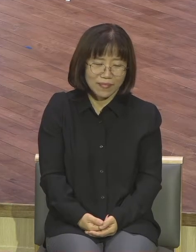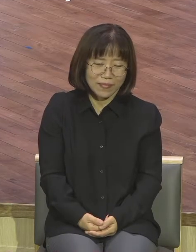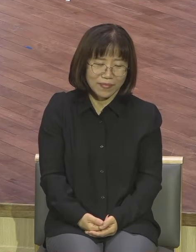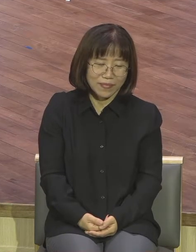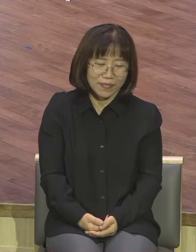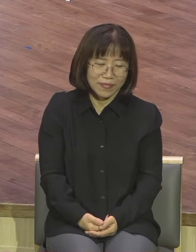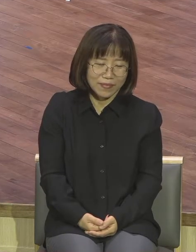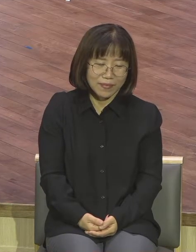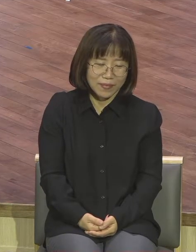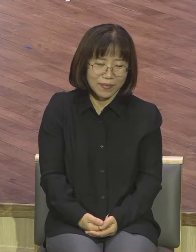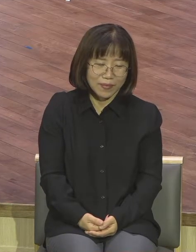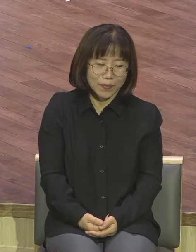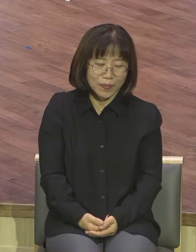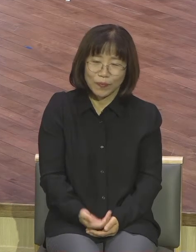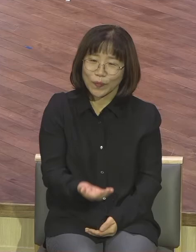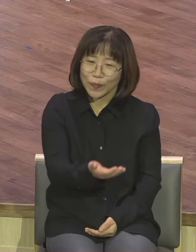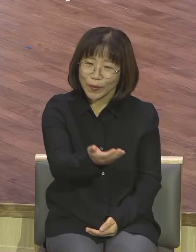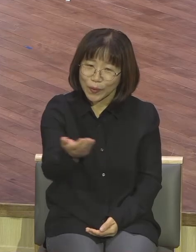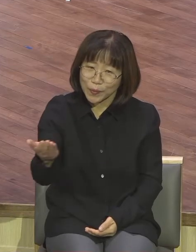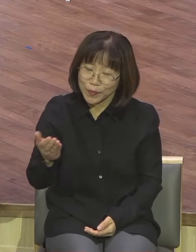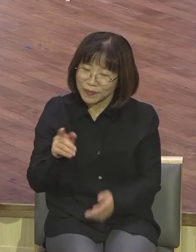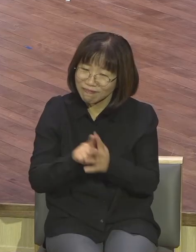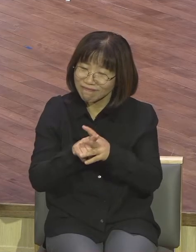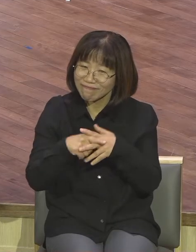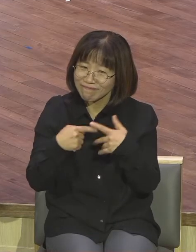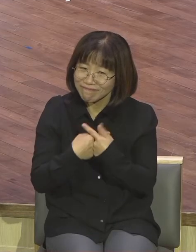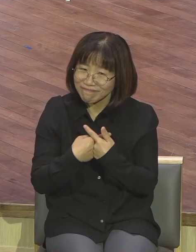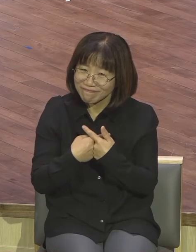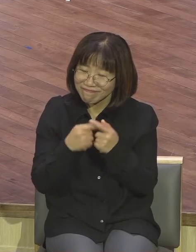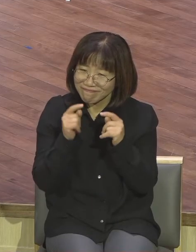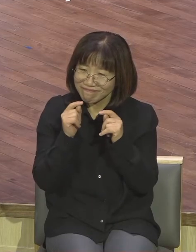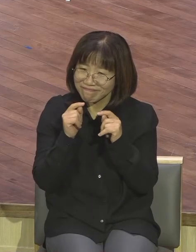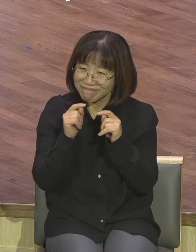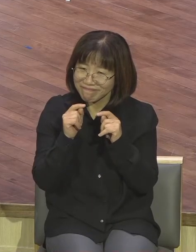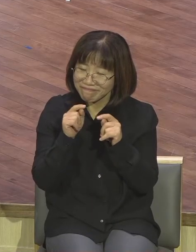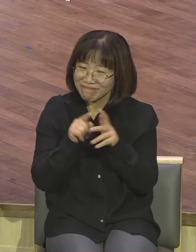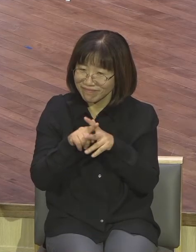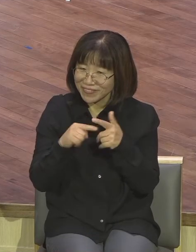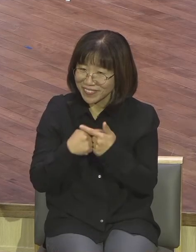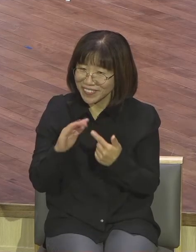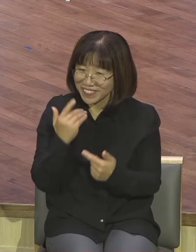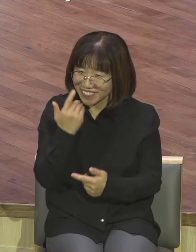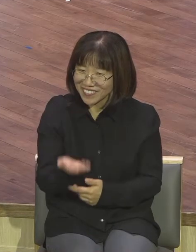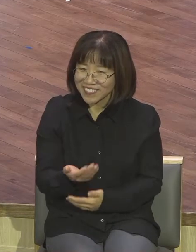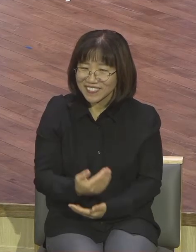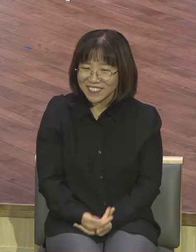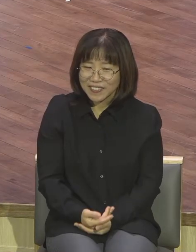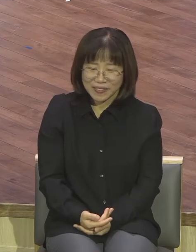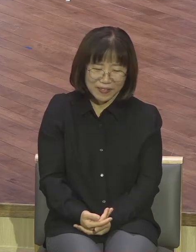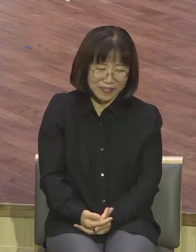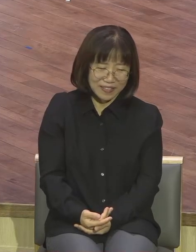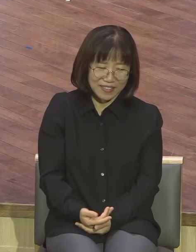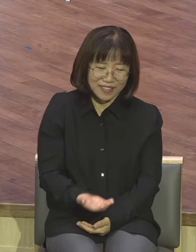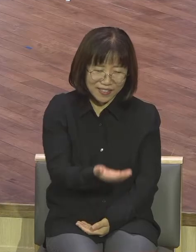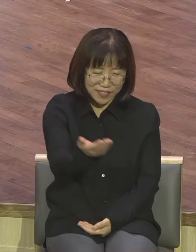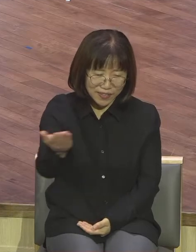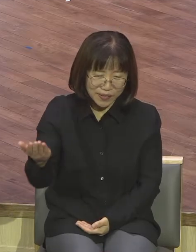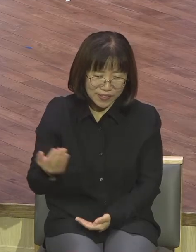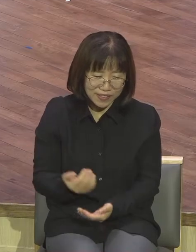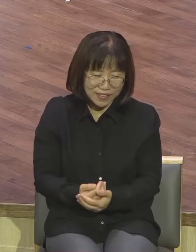이 말을 알아들으려는 건 모르겠는데 어떻든 여러분이요 24, 25 영혼의